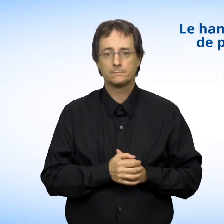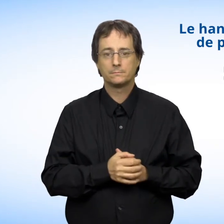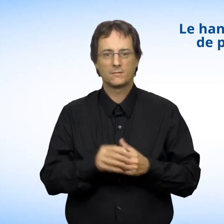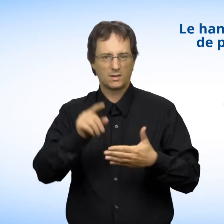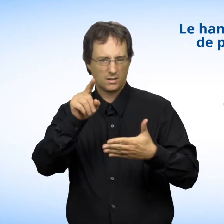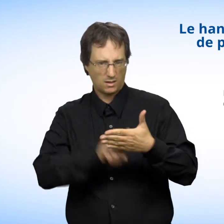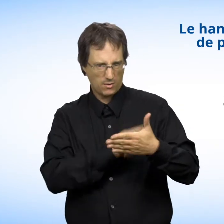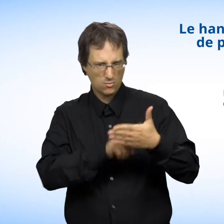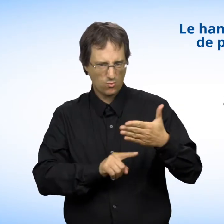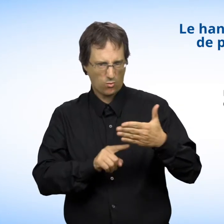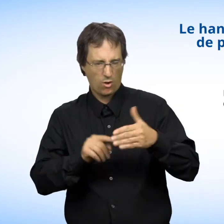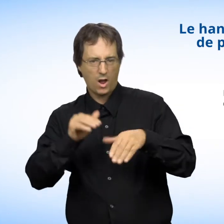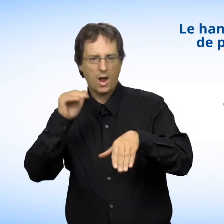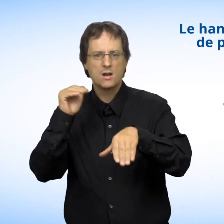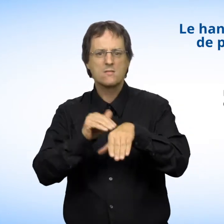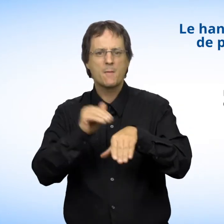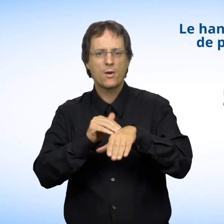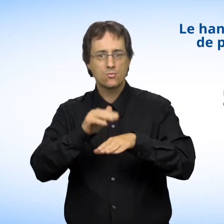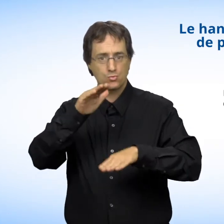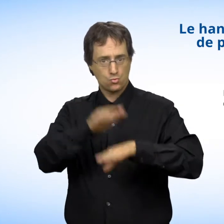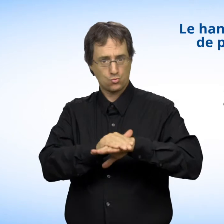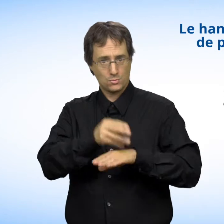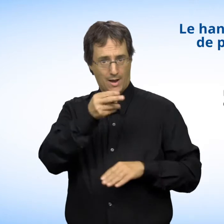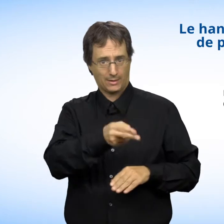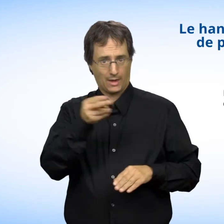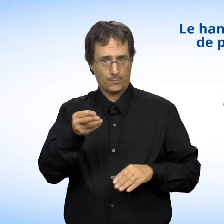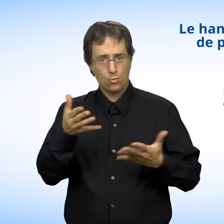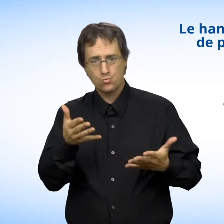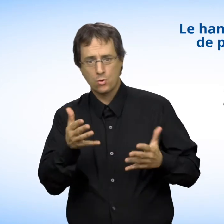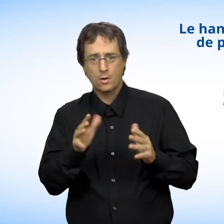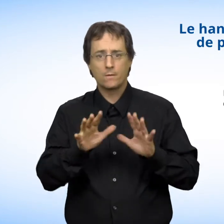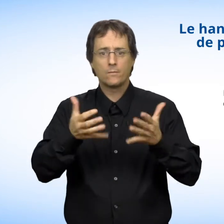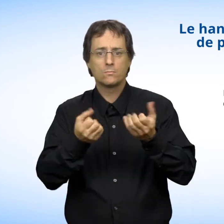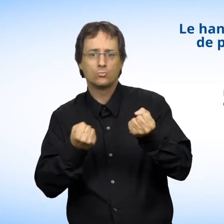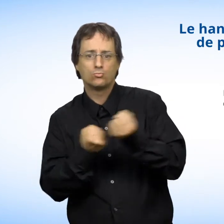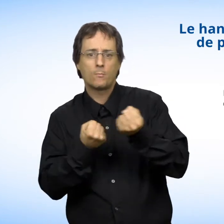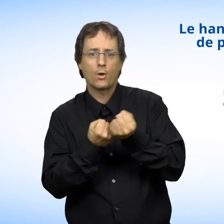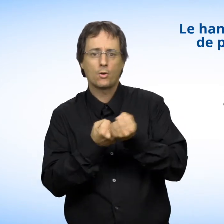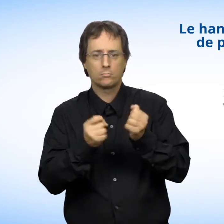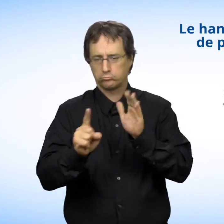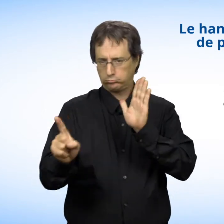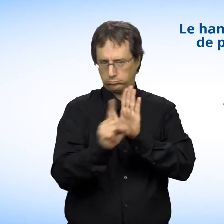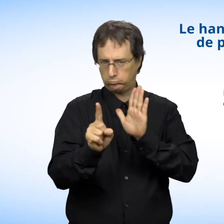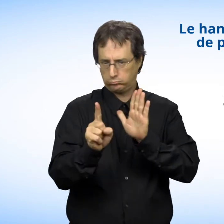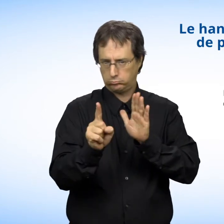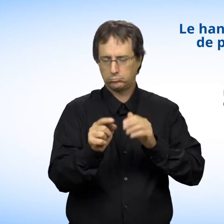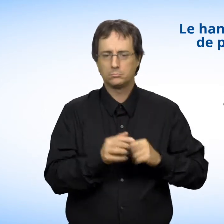Le handicap ou le moyen de pallier un handicap sont des motifs interdits de discrimination et de harcèlement.